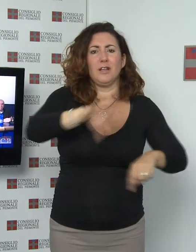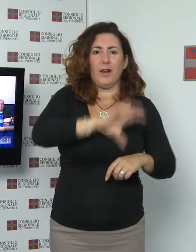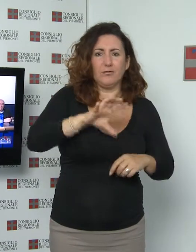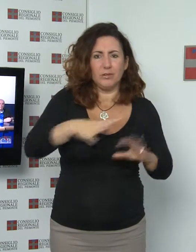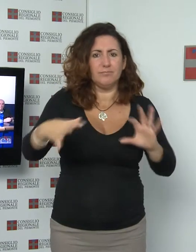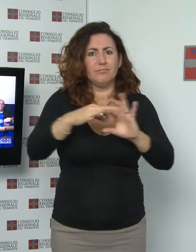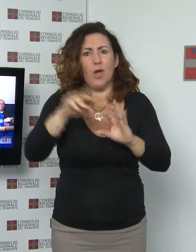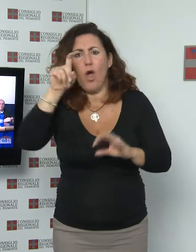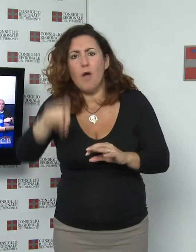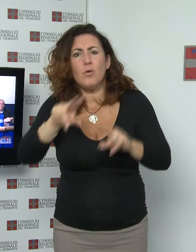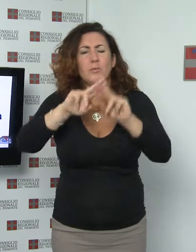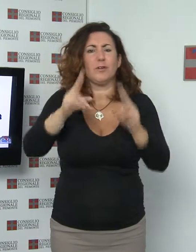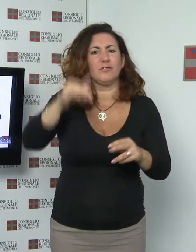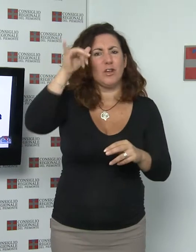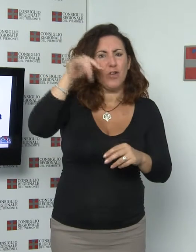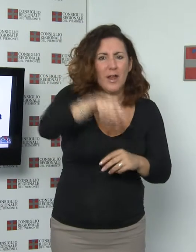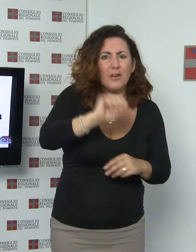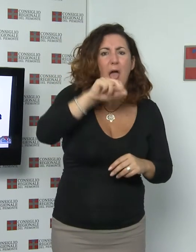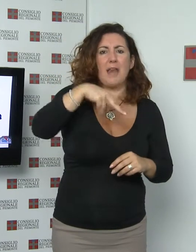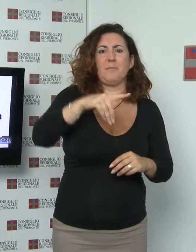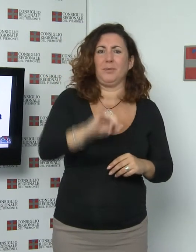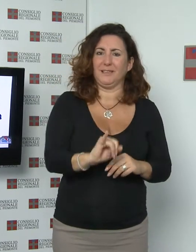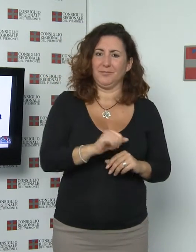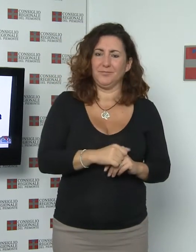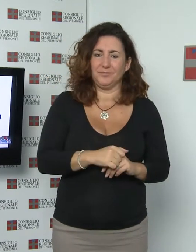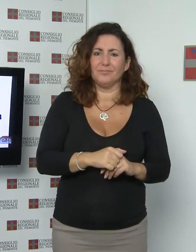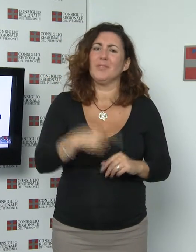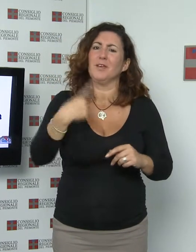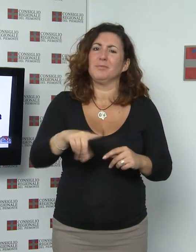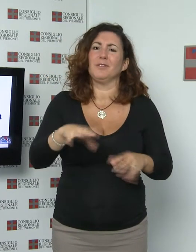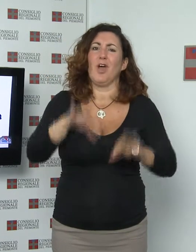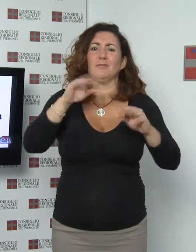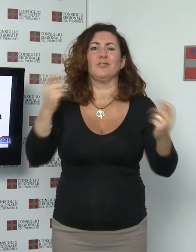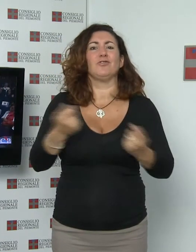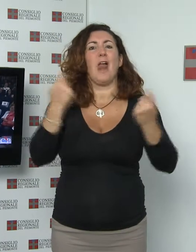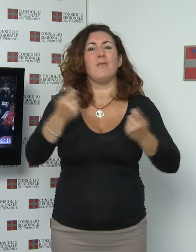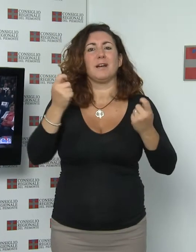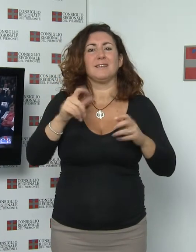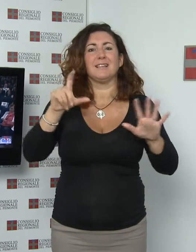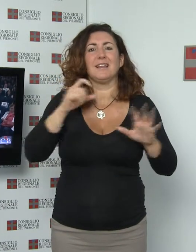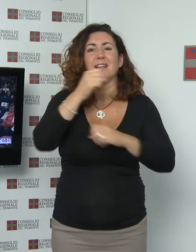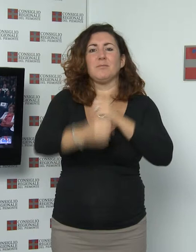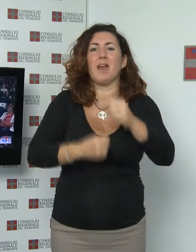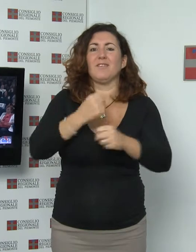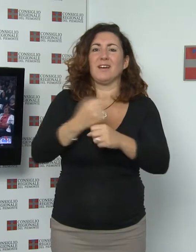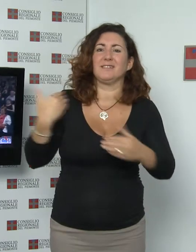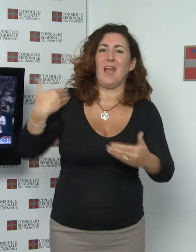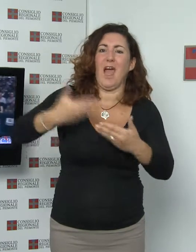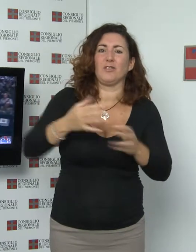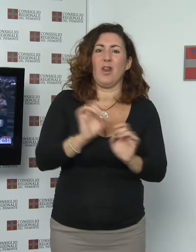Provincia di Torino e Ampi. Si sono aperte così le celebrazioni per il settentesimo anniversario della liberazione che termineranno